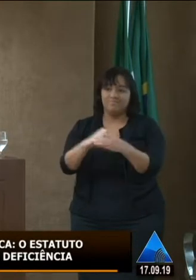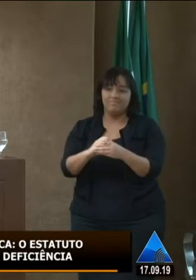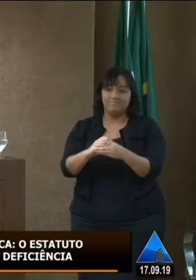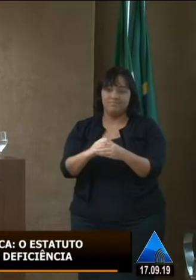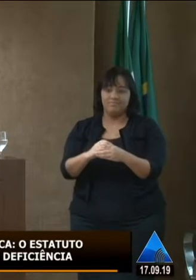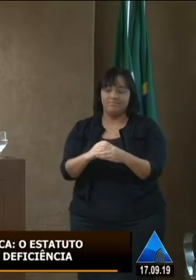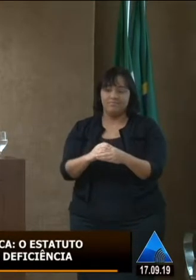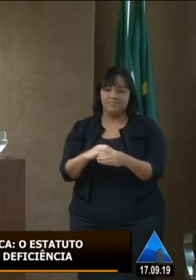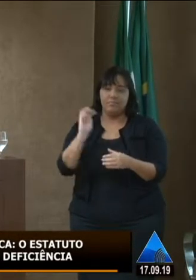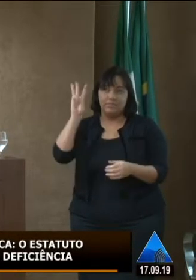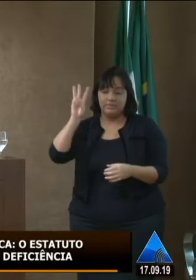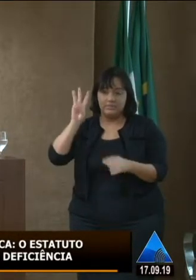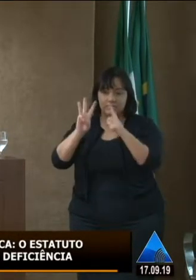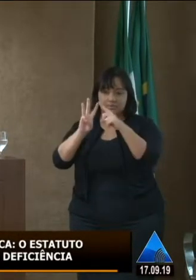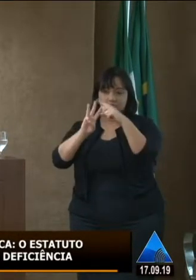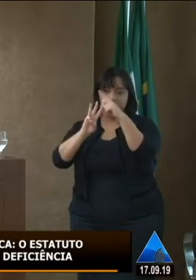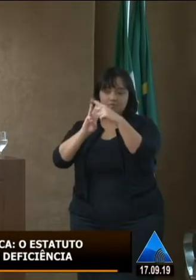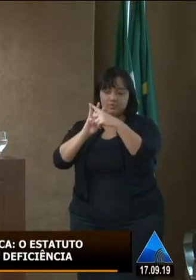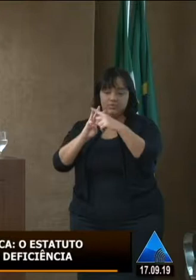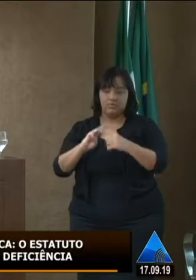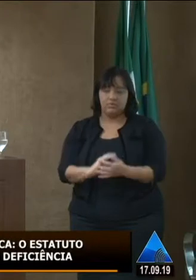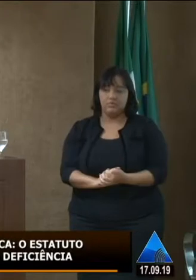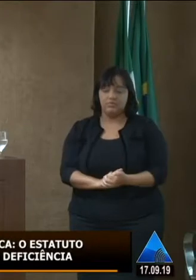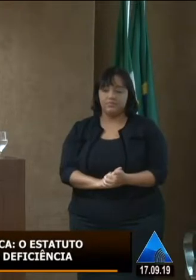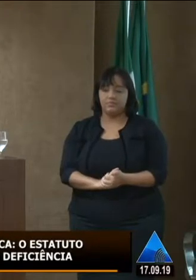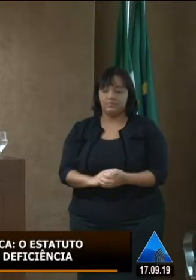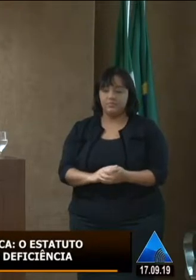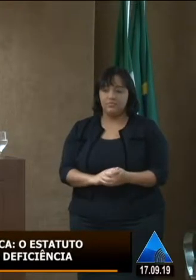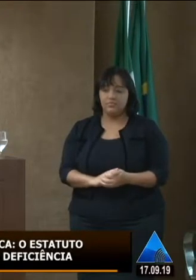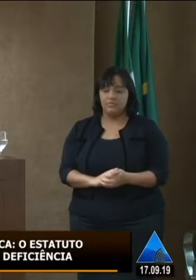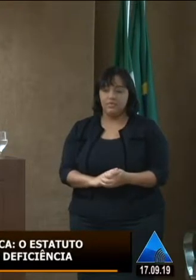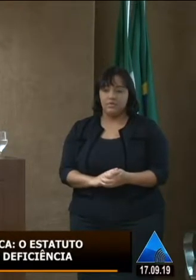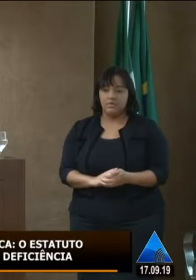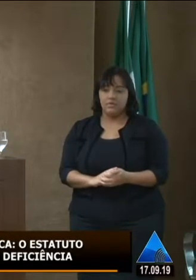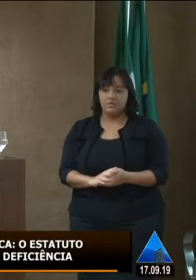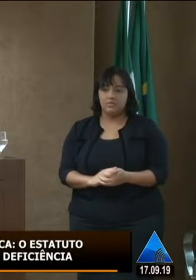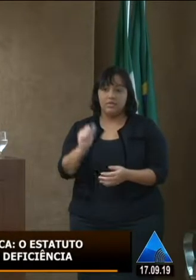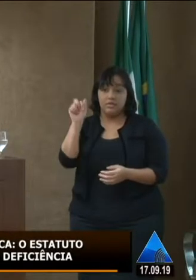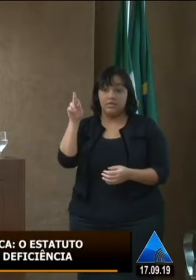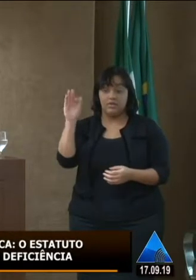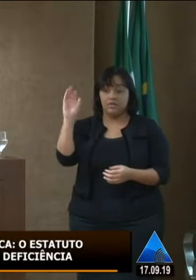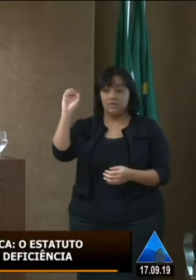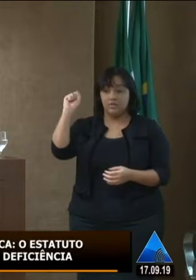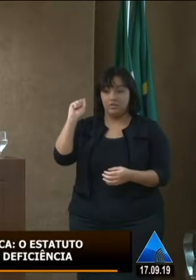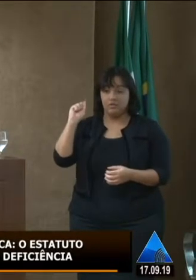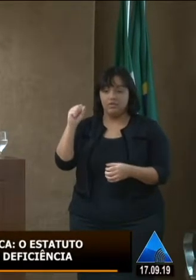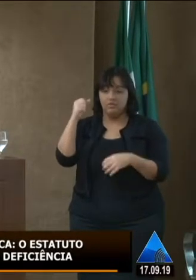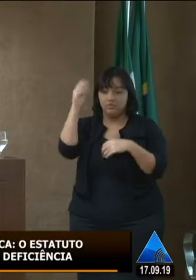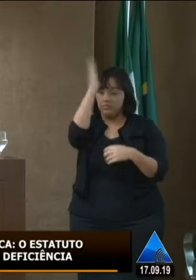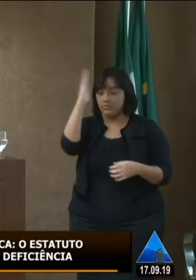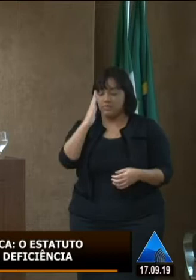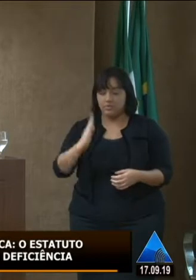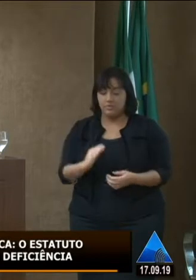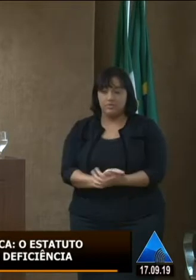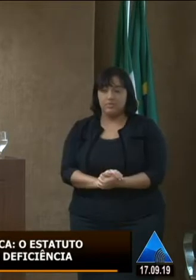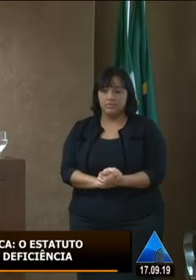temos na instituição, que é o NEABI, Núcleo de Estudos Afro-Brasileiros e Indígenas, o Núcleo